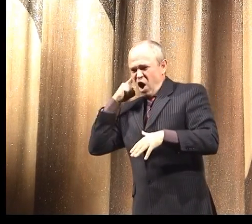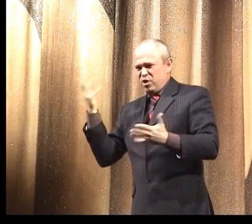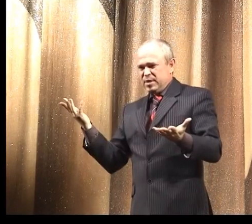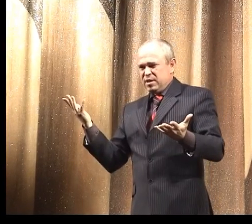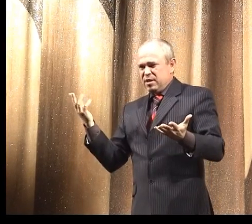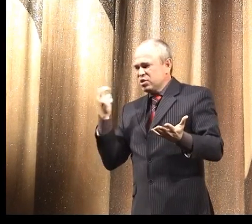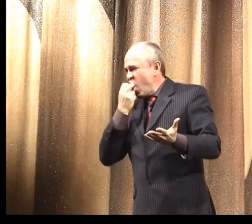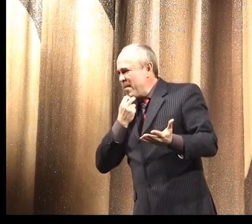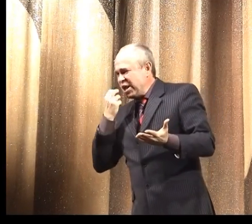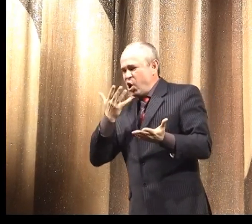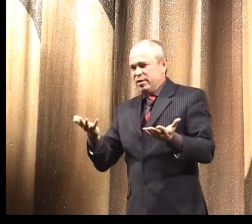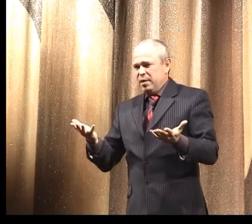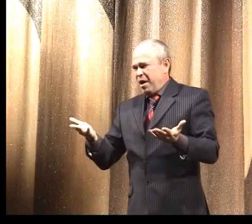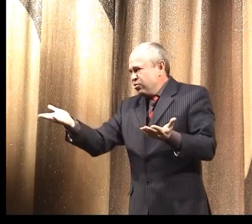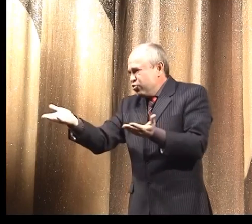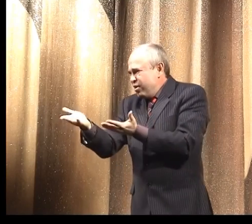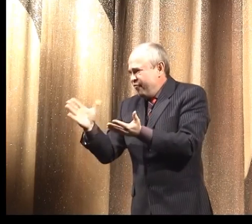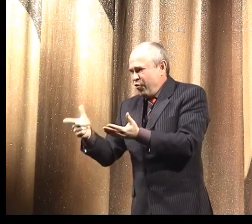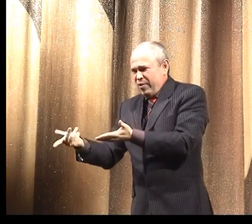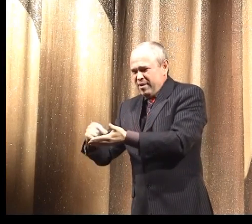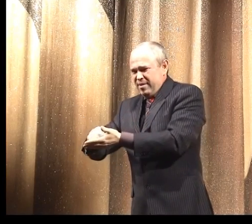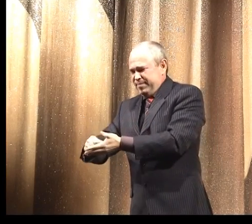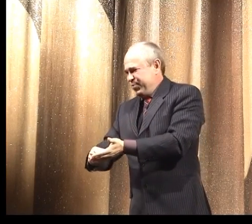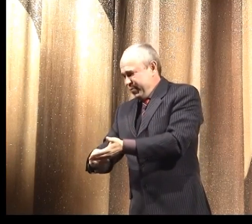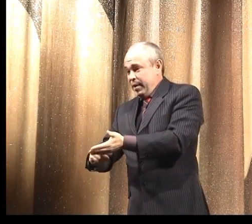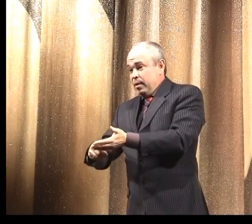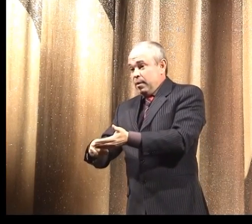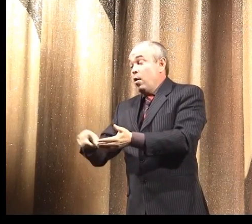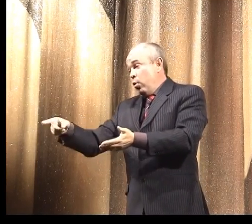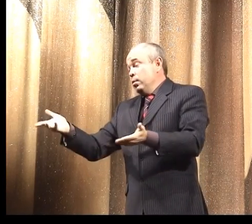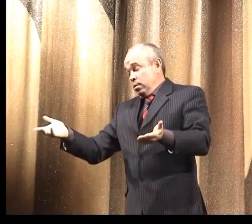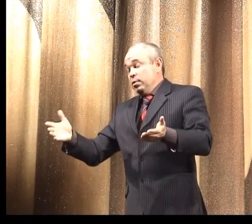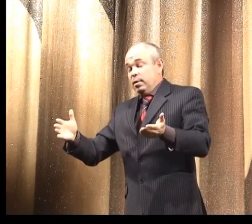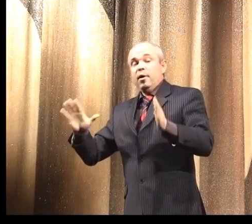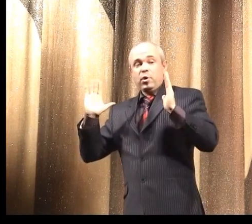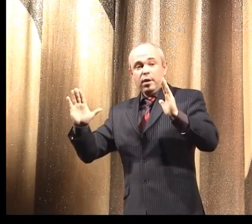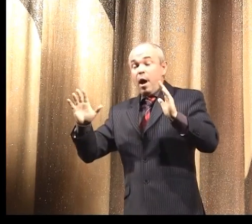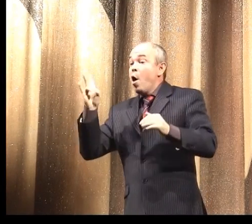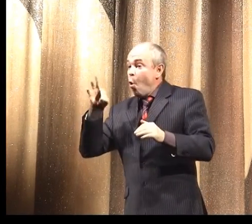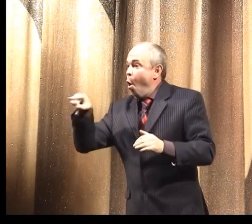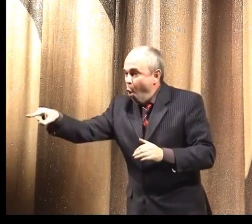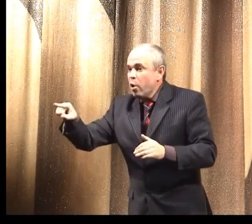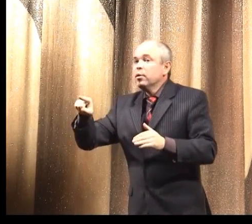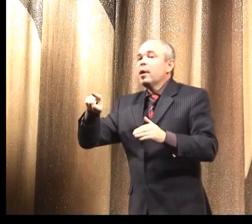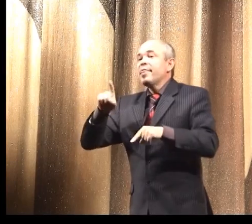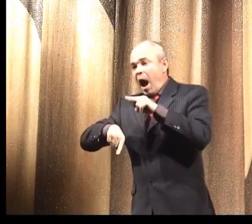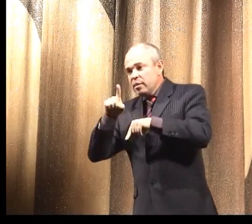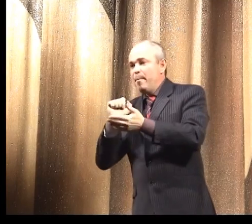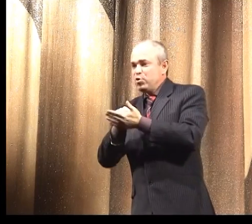и т.п. Надо, чтобы близиться в мир. Слышать, артикуляция там. Все-все-все-все-все-все. Но он